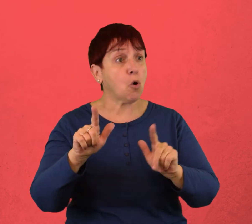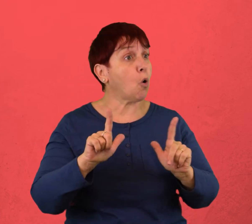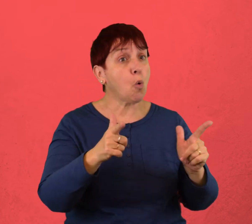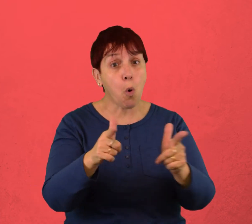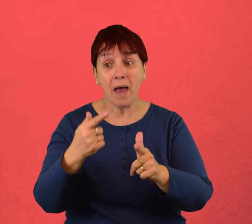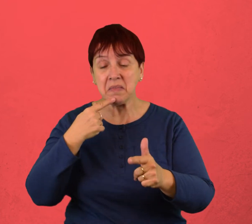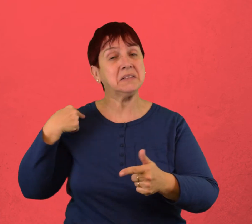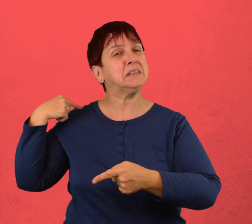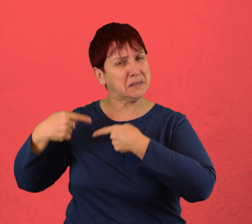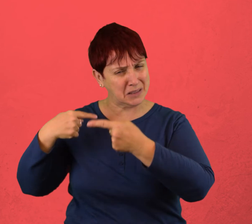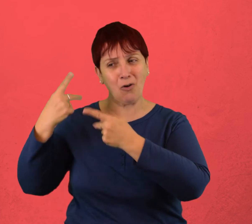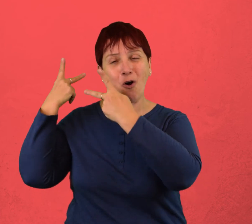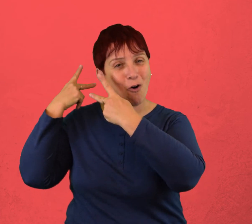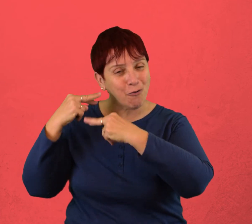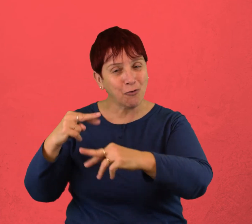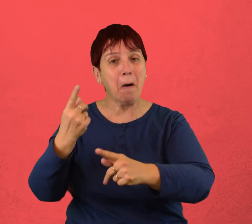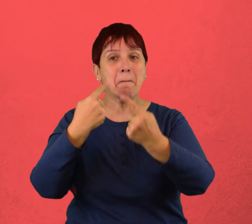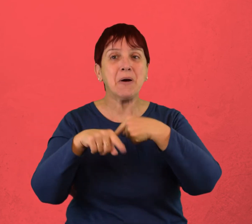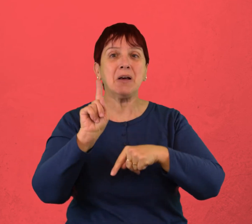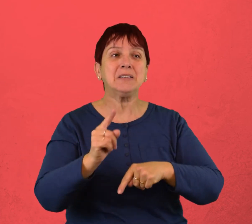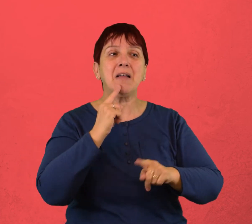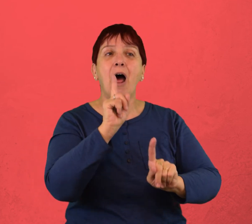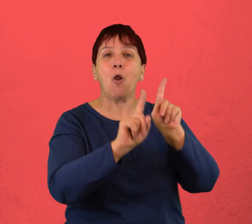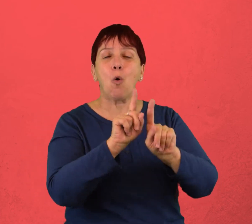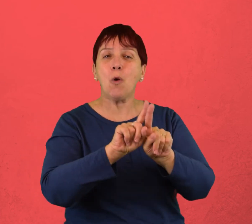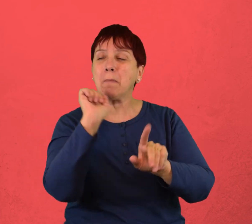dejado de existir, funciona en la clandestinidad.